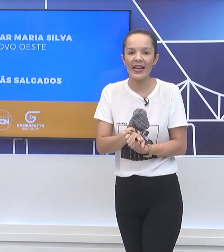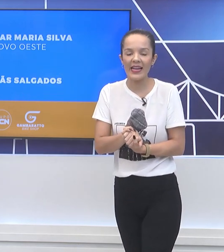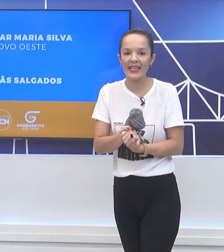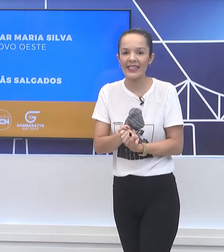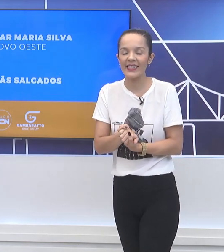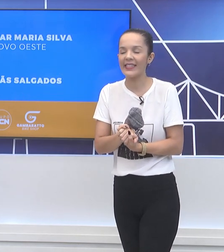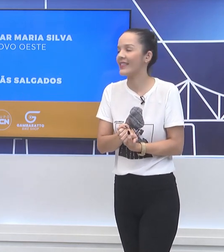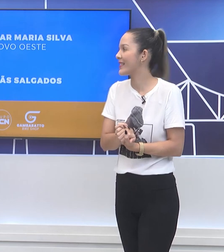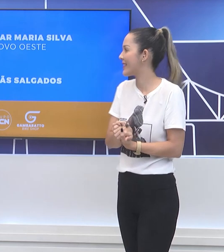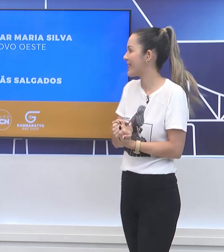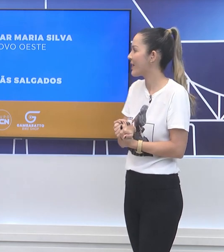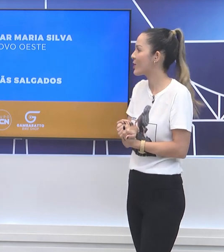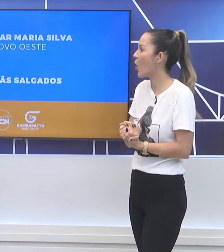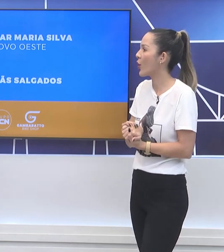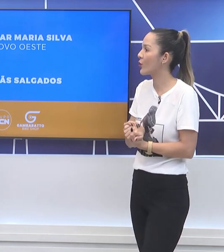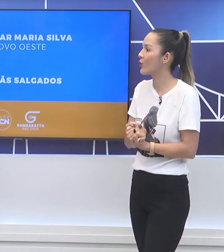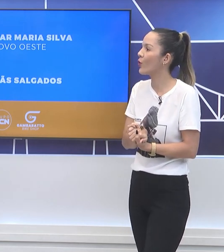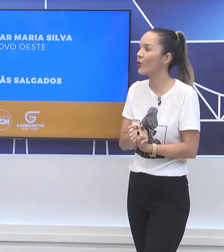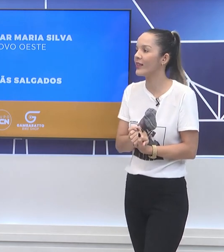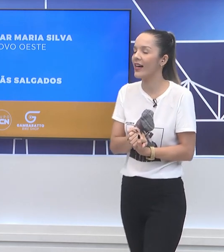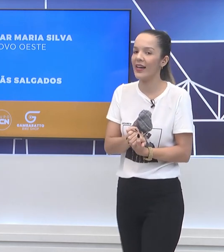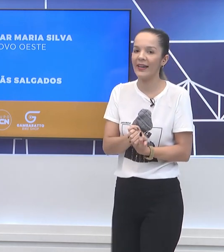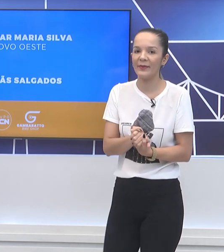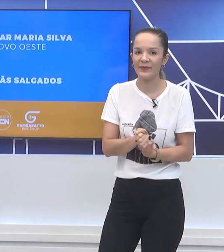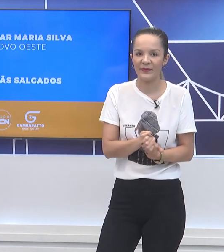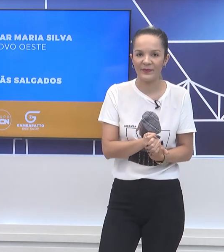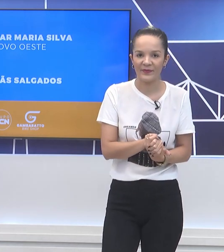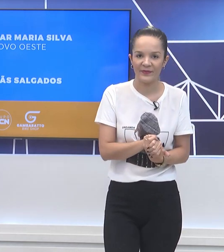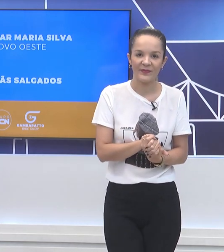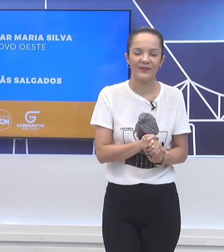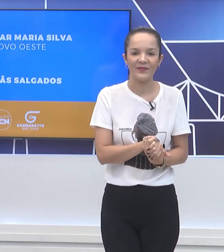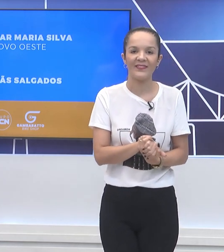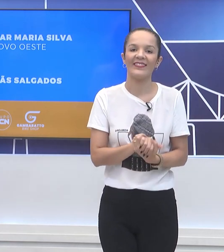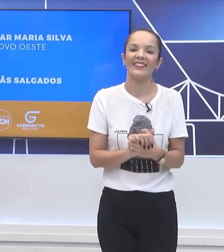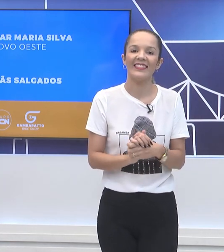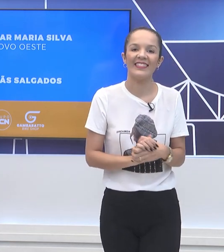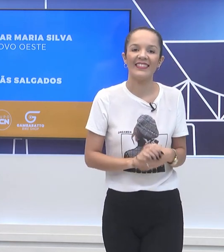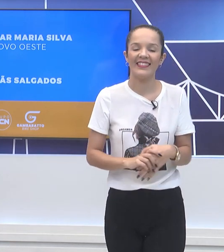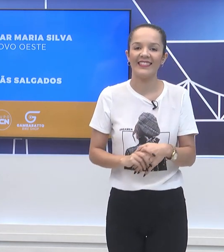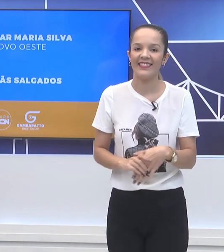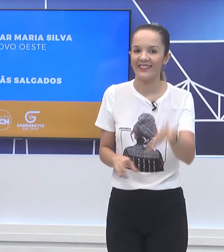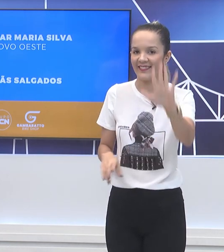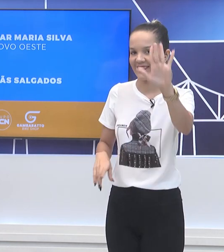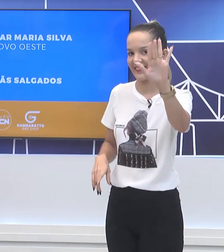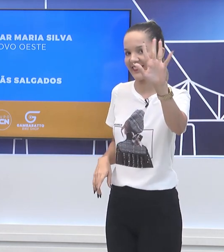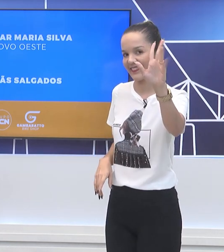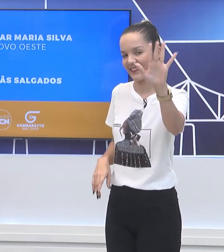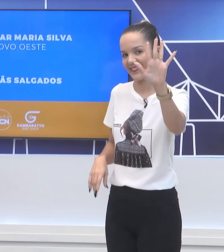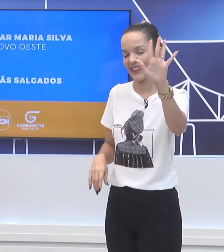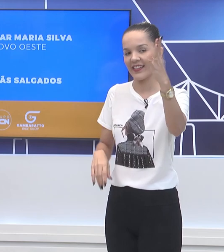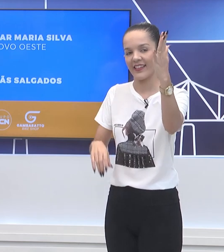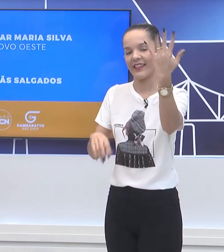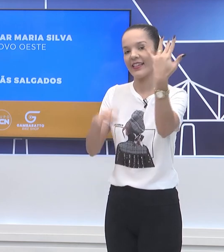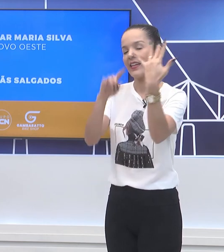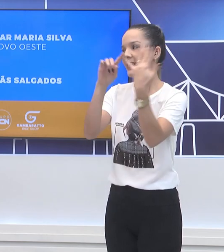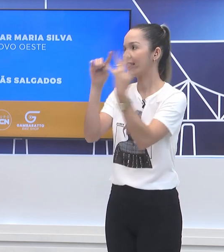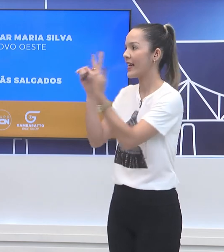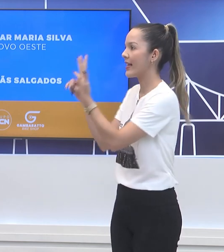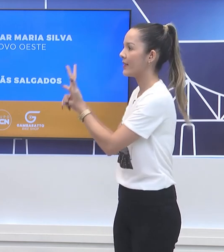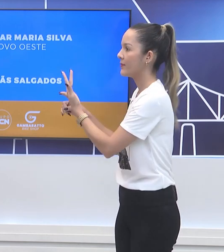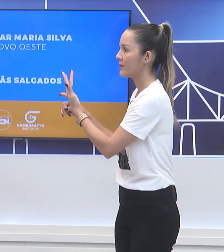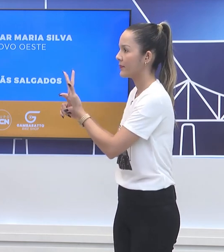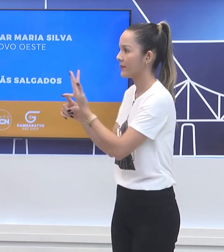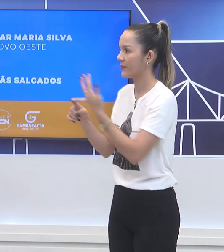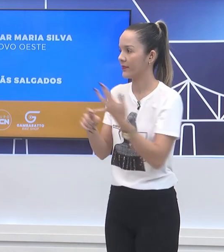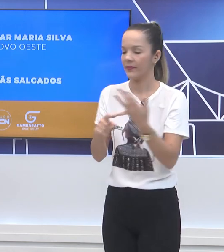parabéns. Leodimar Maria, lá do Novo Oeste, você acaba de ganhar...